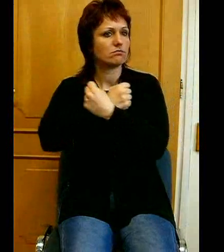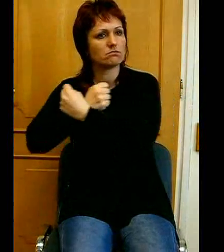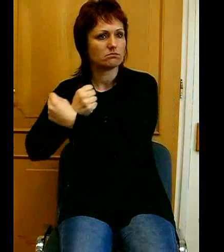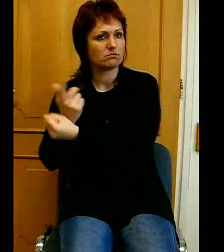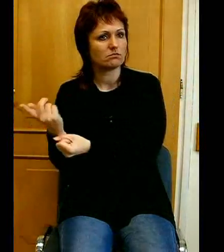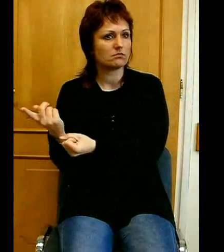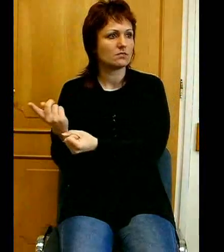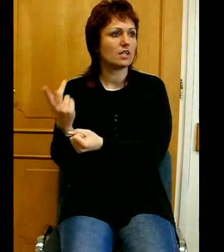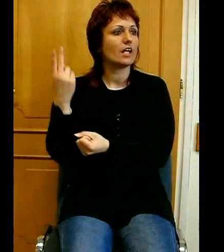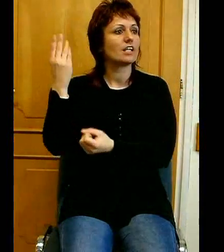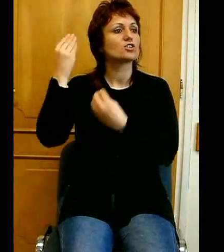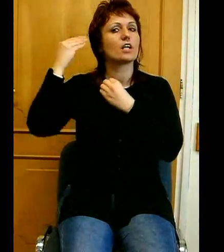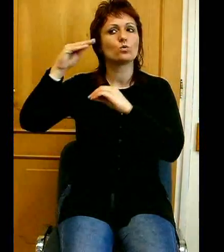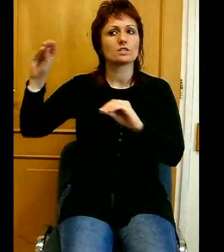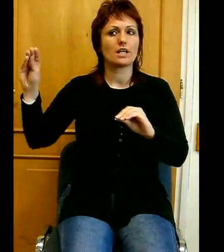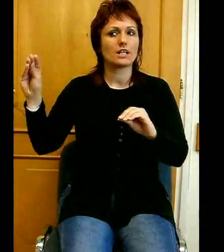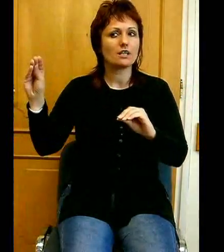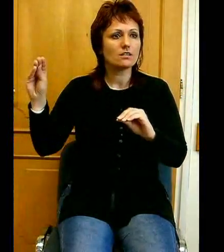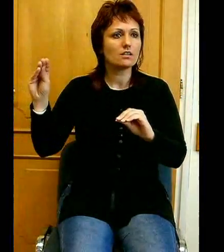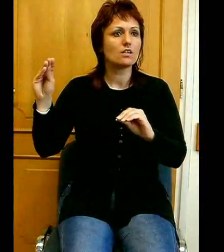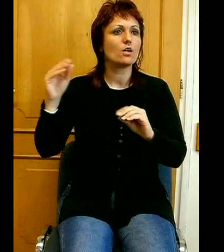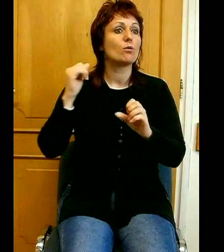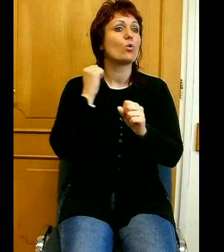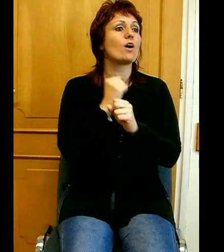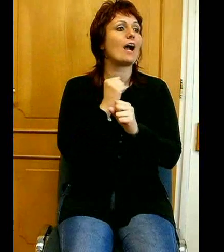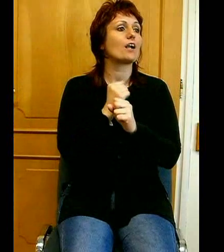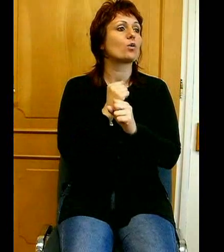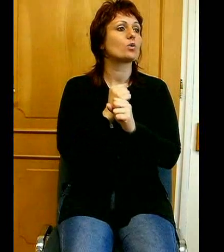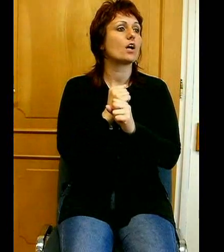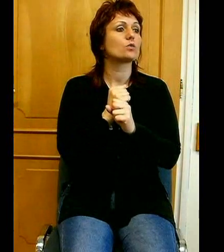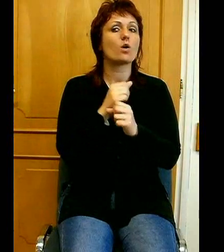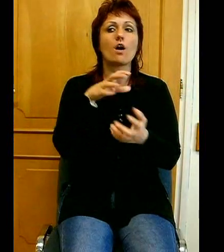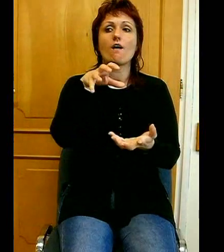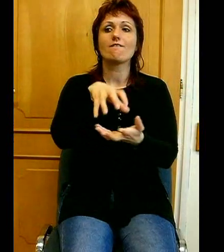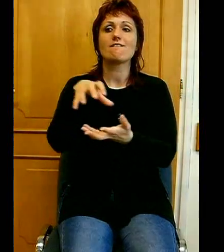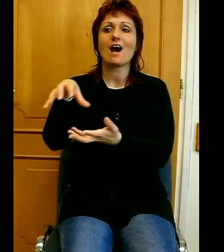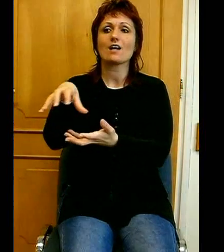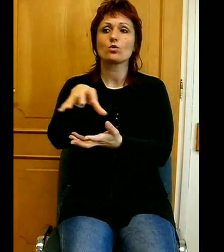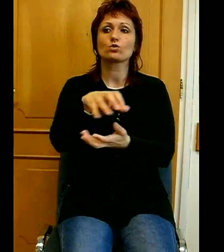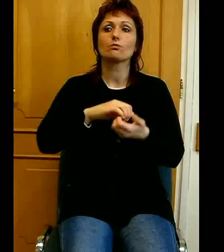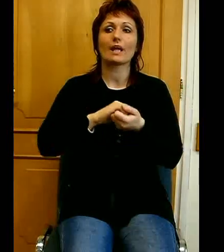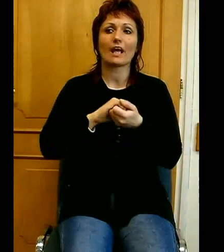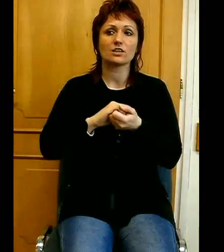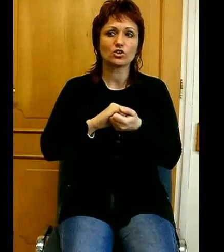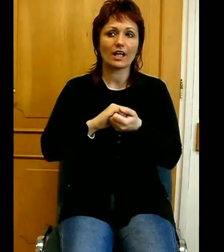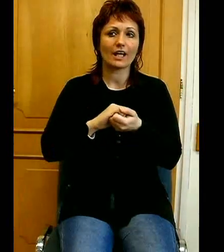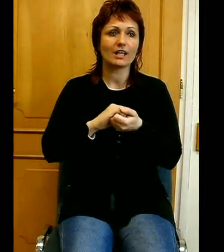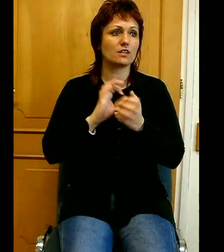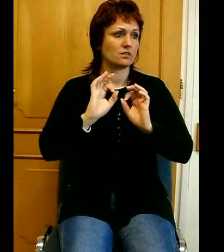nekik a profétán keresztül, hogy munkálkodjatok a város békességén és jólétén, amelyikbe